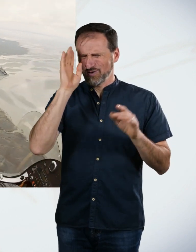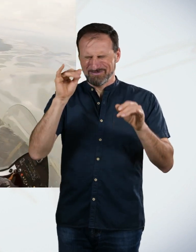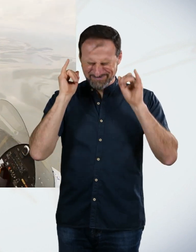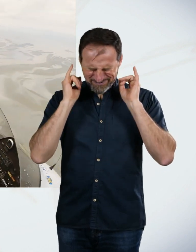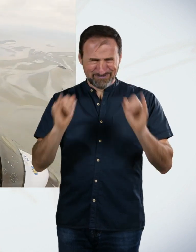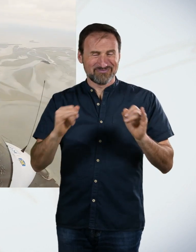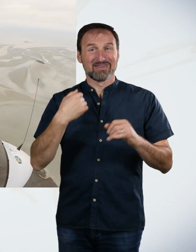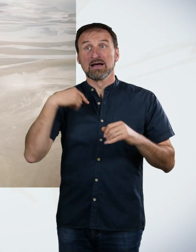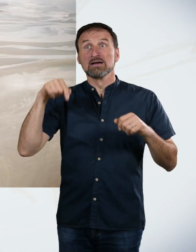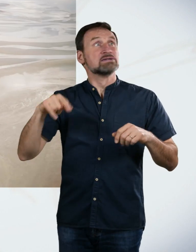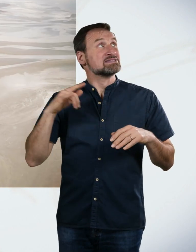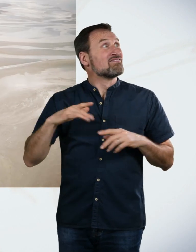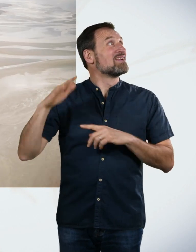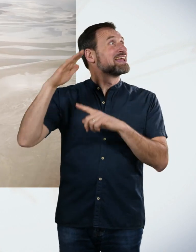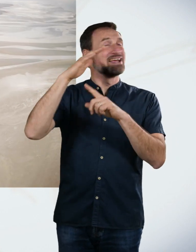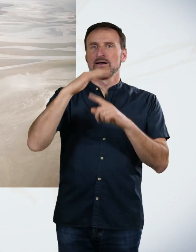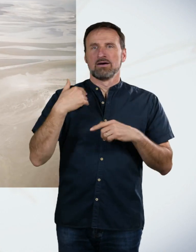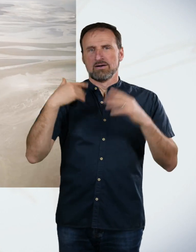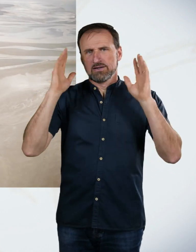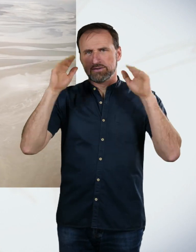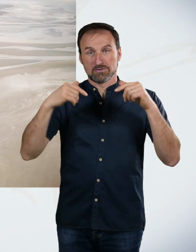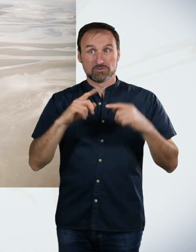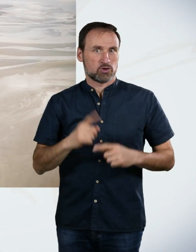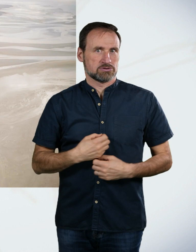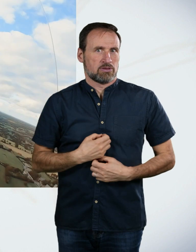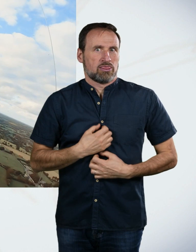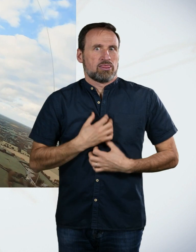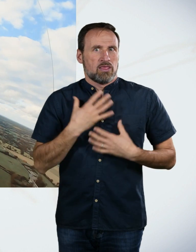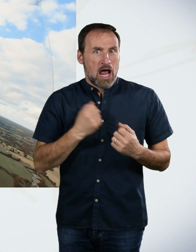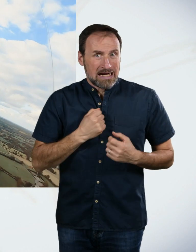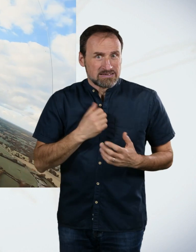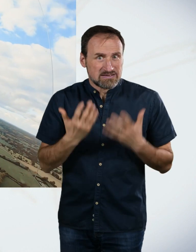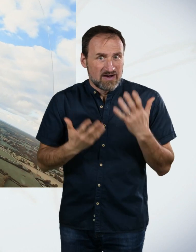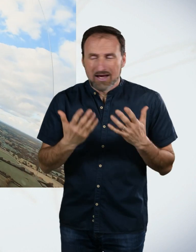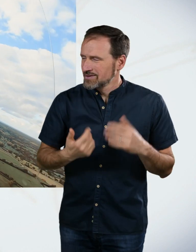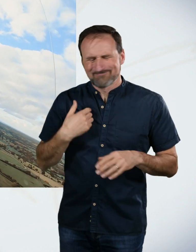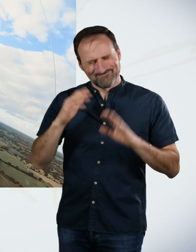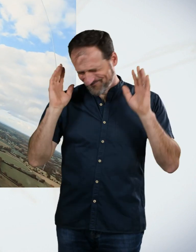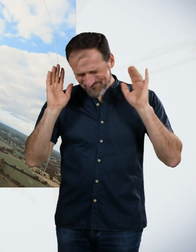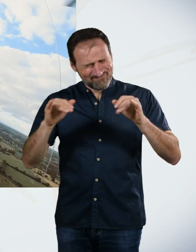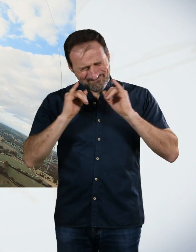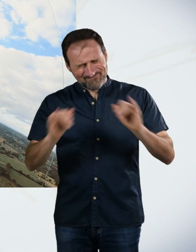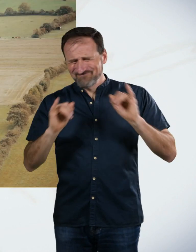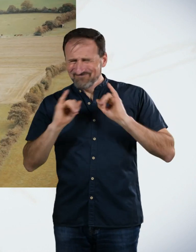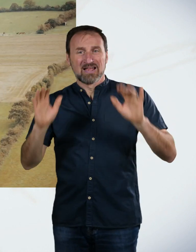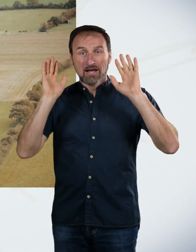befinde. Weil ich glaube, das hätte vielleicht auch ein bisschen Angst in mir auslösen können. Kurz vor der Landung habe ich meine letzte Zahl